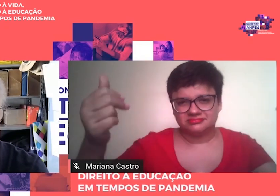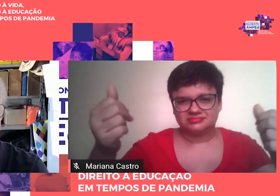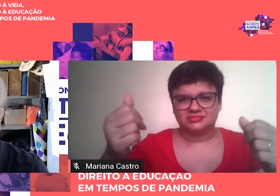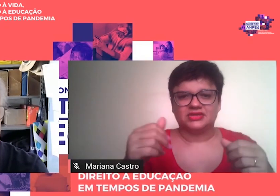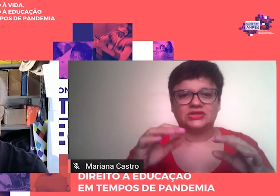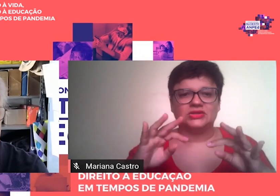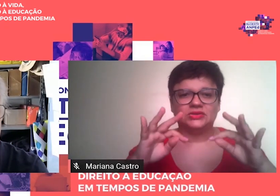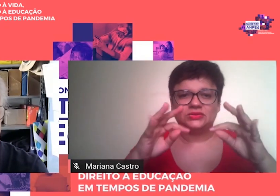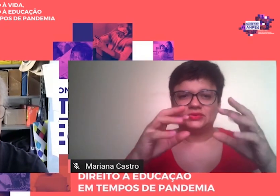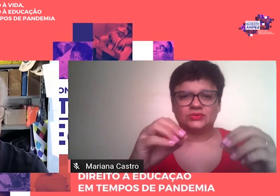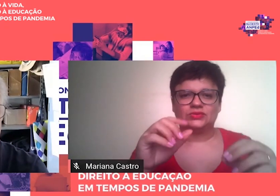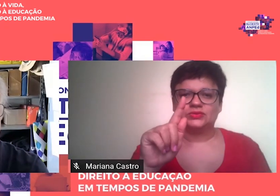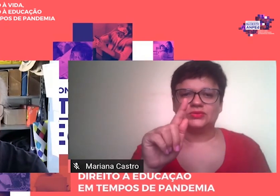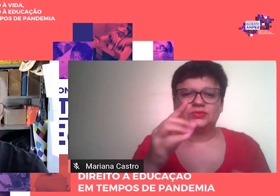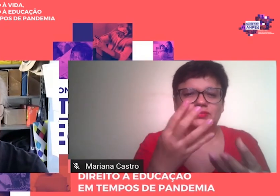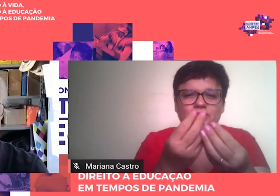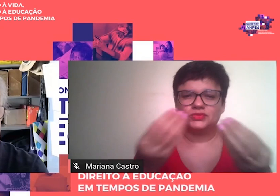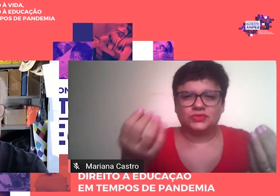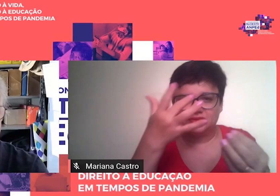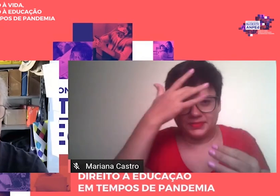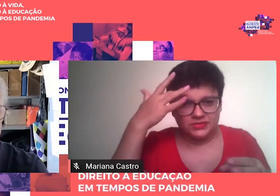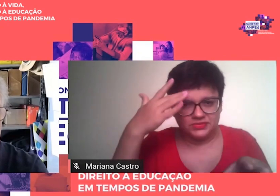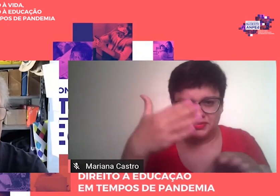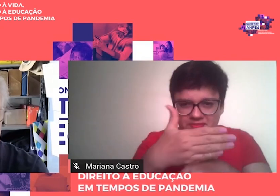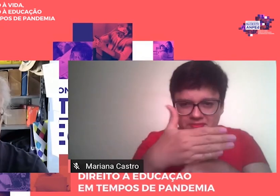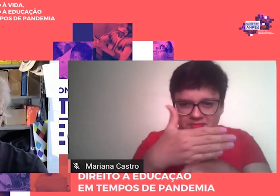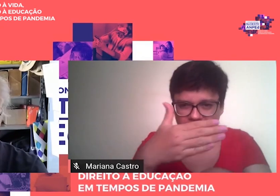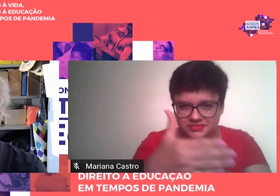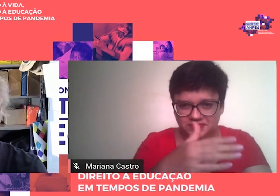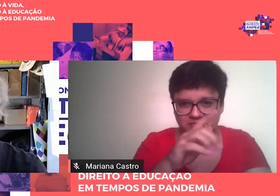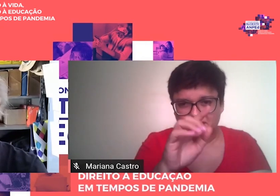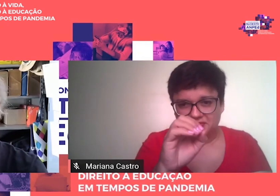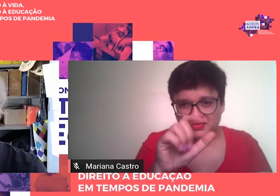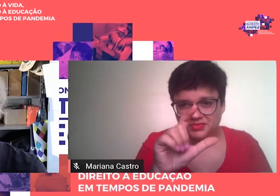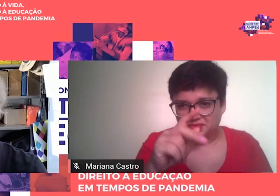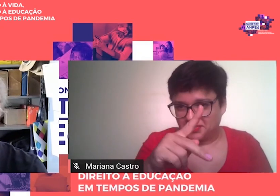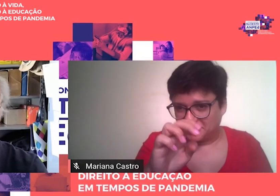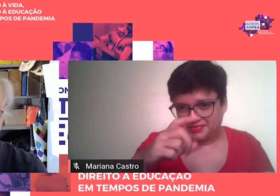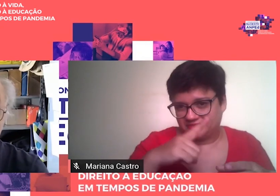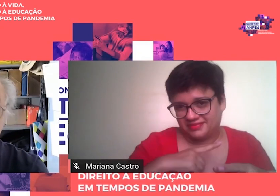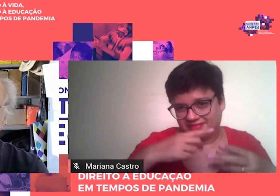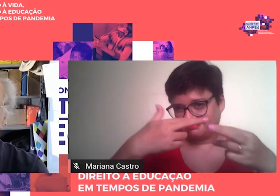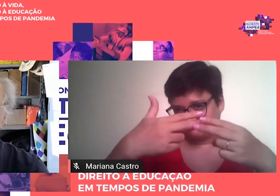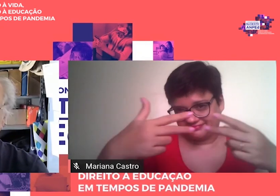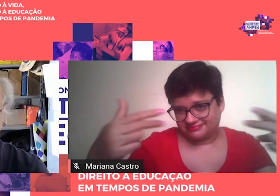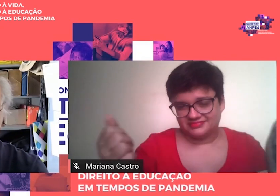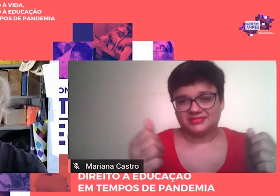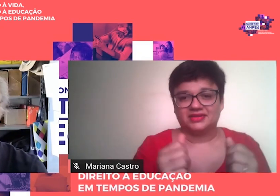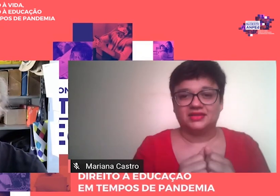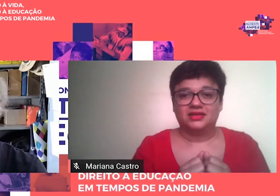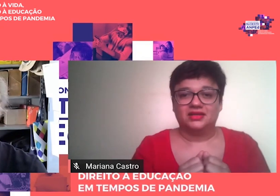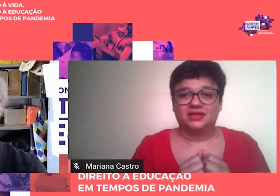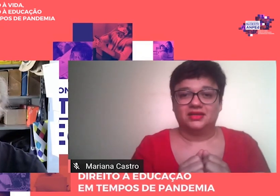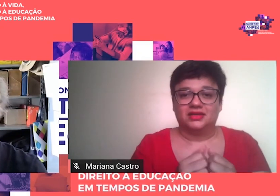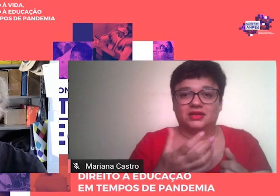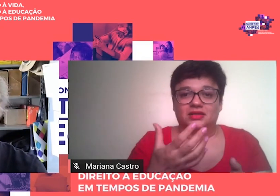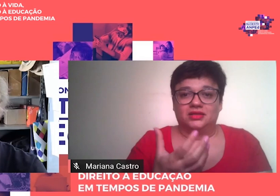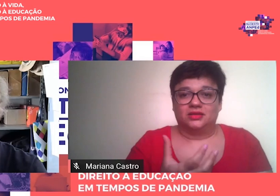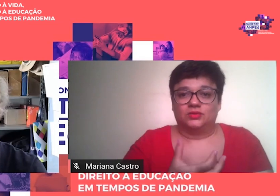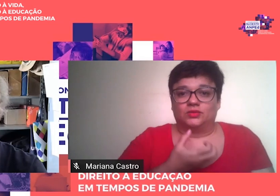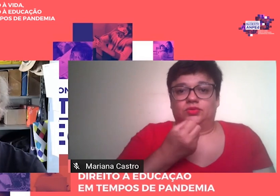golpe que talvez pudesse ter mais alguns adjetivos aí. Golpe que atingiu com medidas